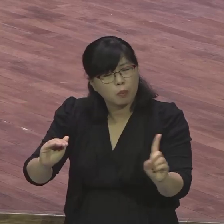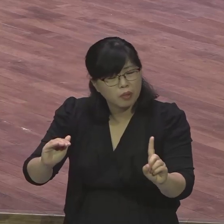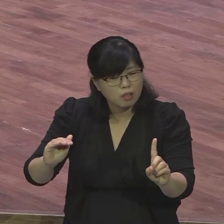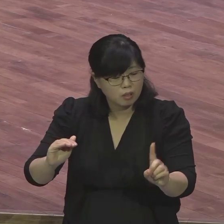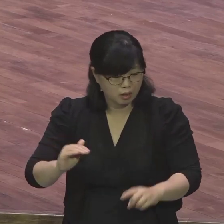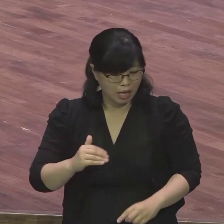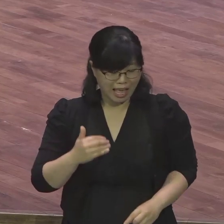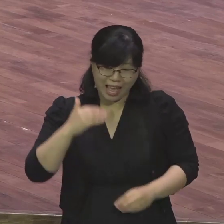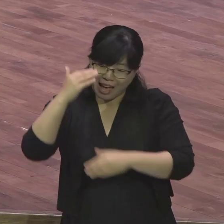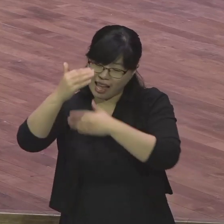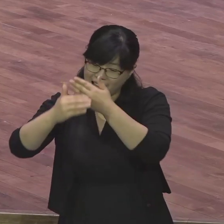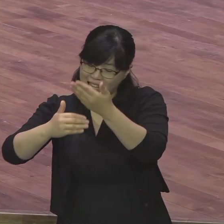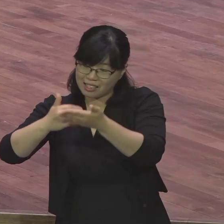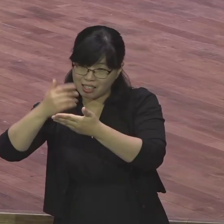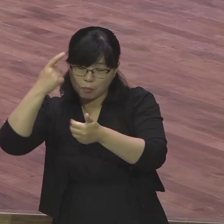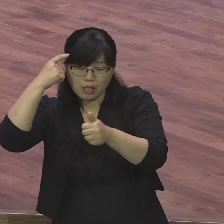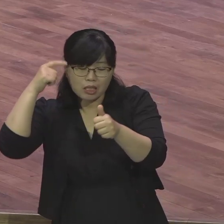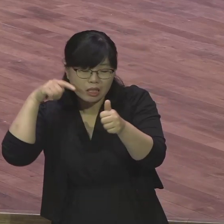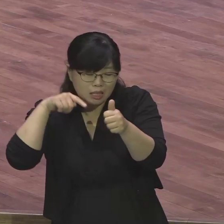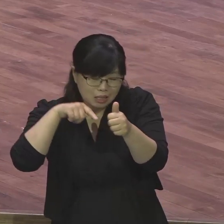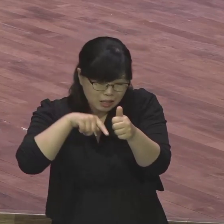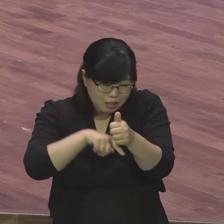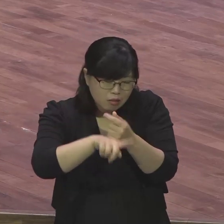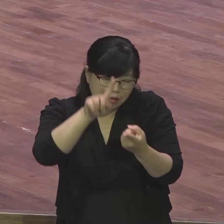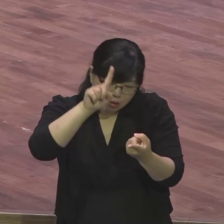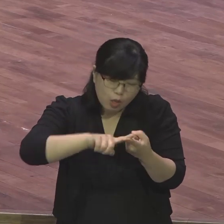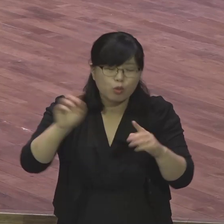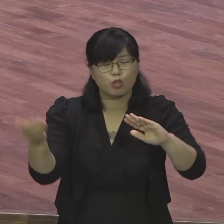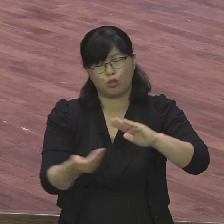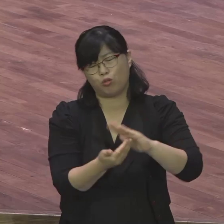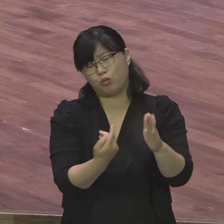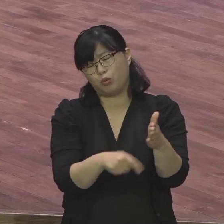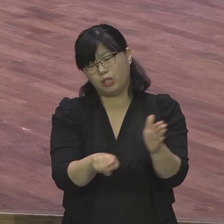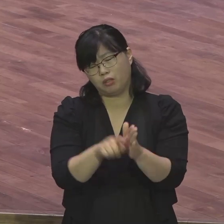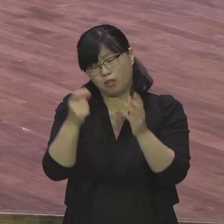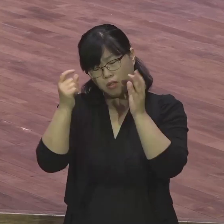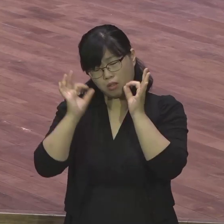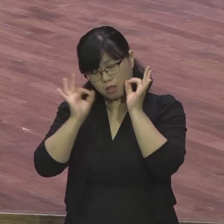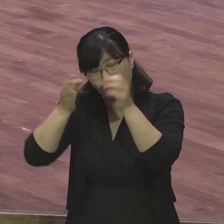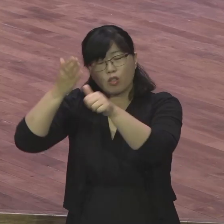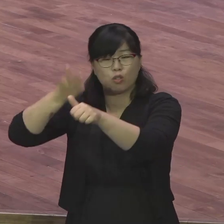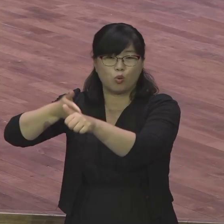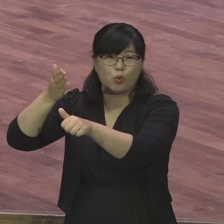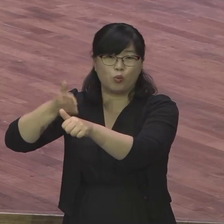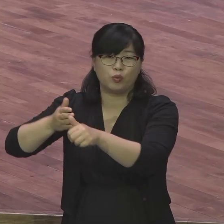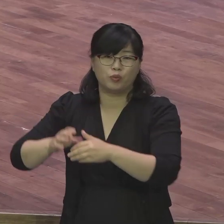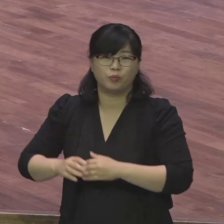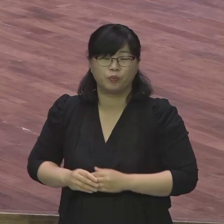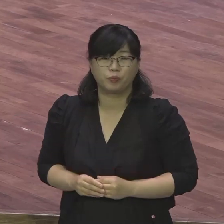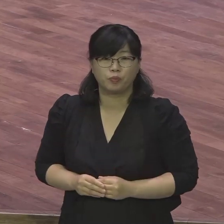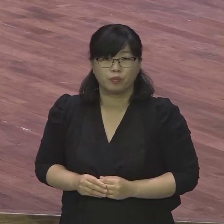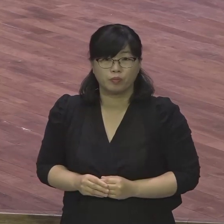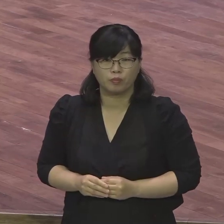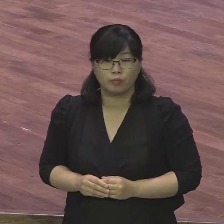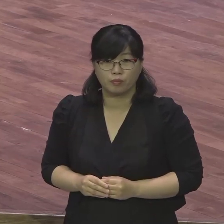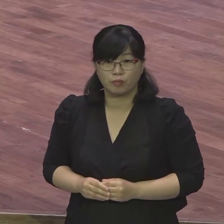도우심과 성령의 강구가 뭐예요 이 사람이 하나님의 뜻대로 살도록 하나님의